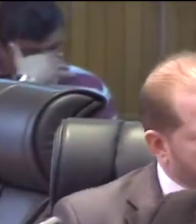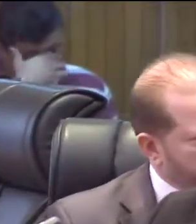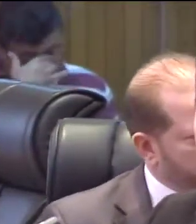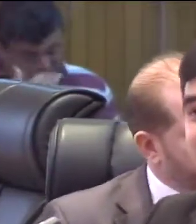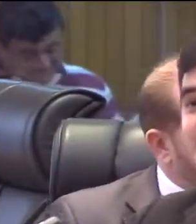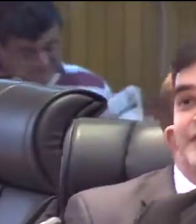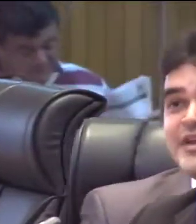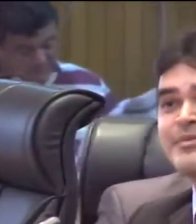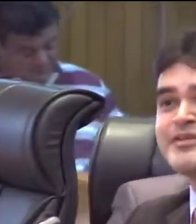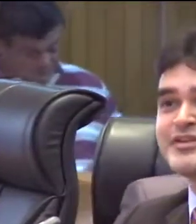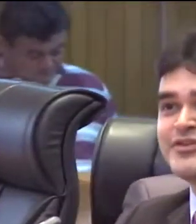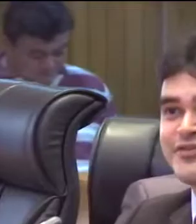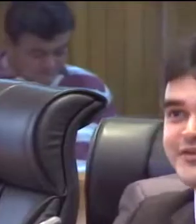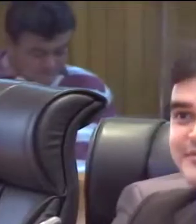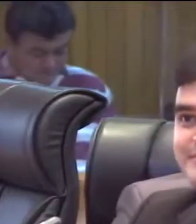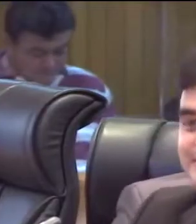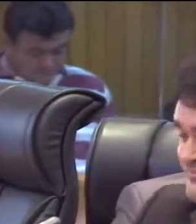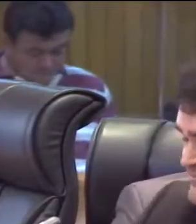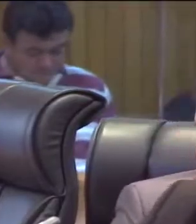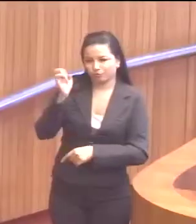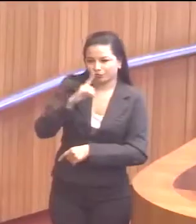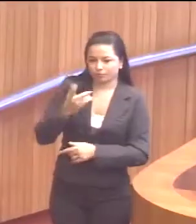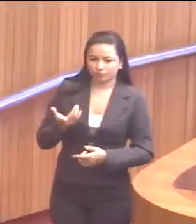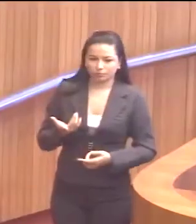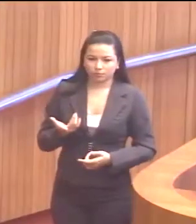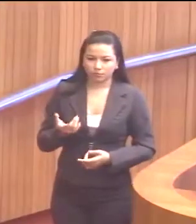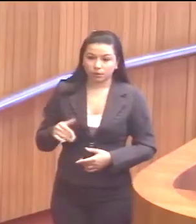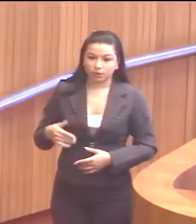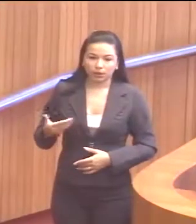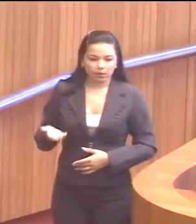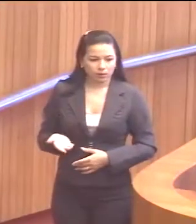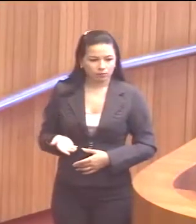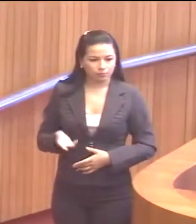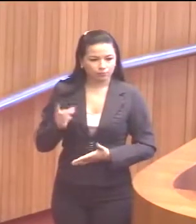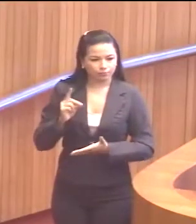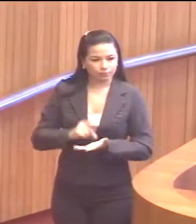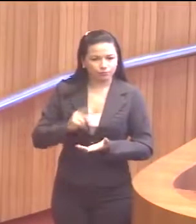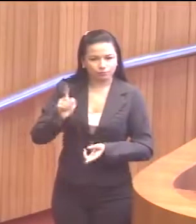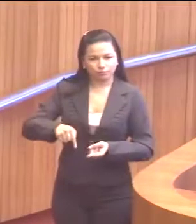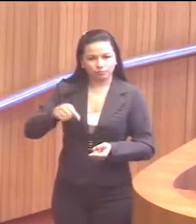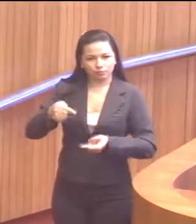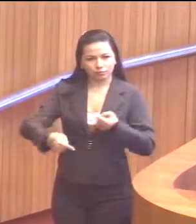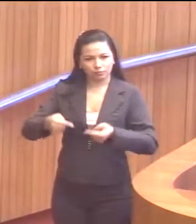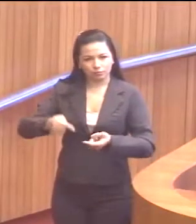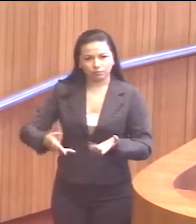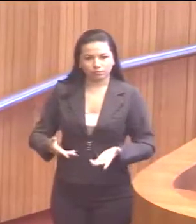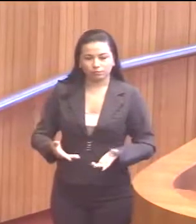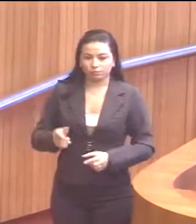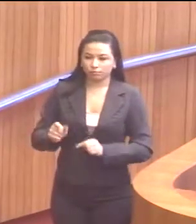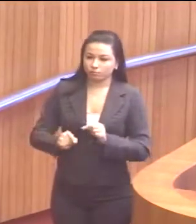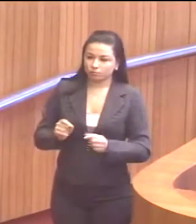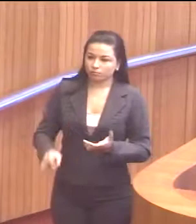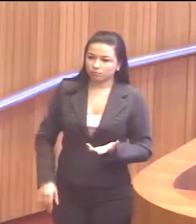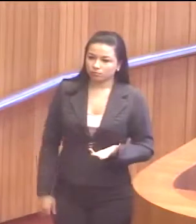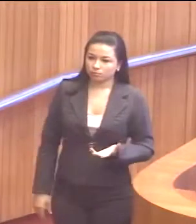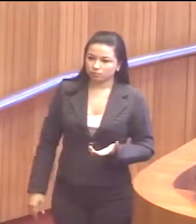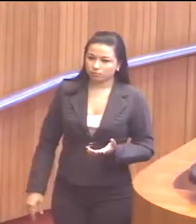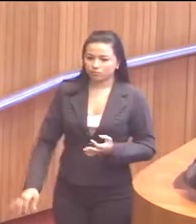desafio. O desafio é esse. Tão simples e tão difícil. Exatamente. Então, na verdade, é um debate que